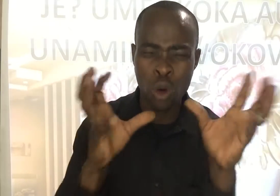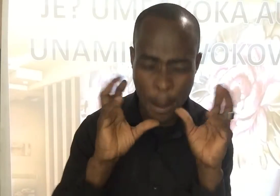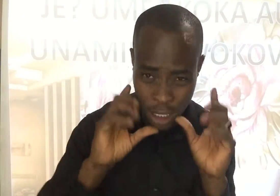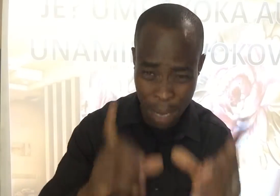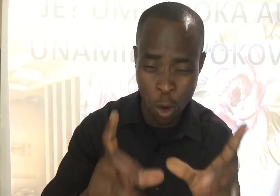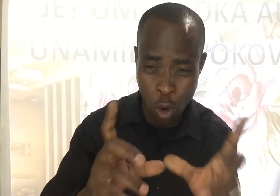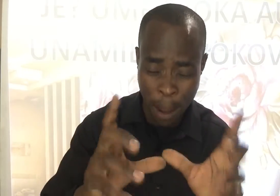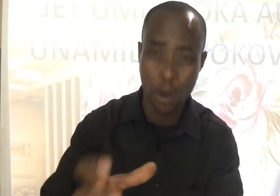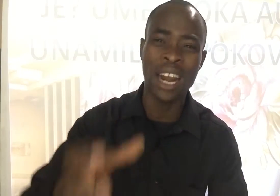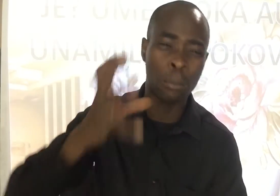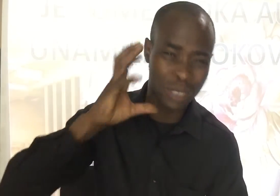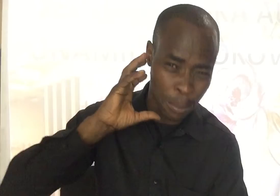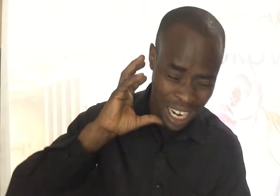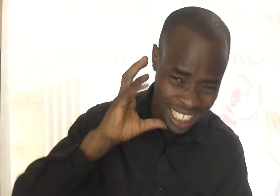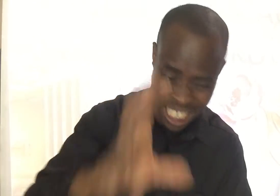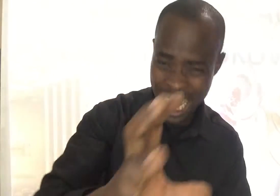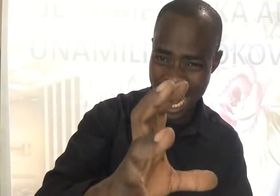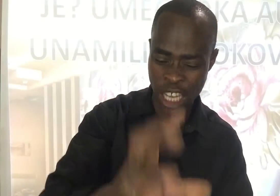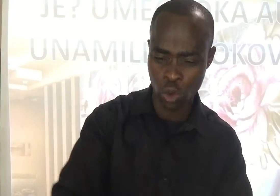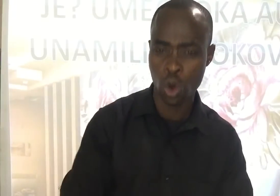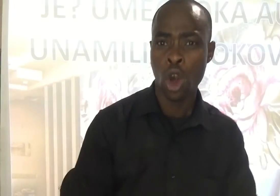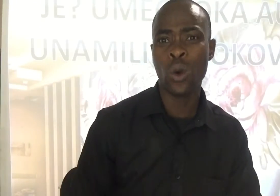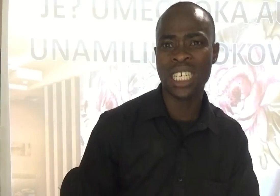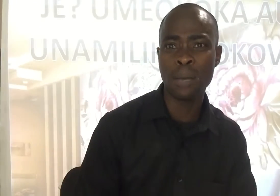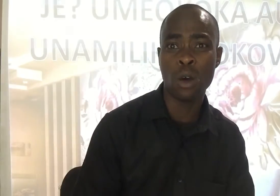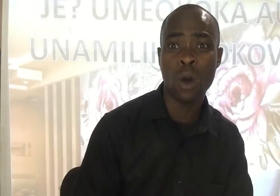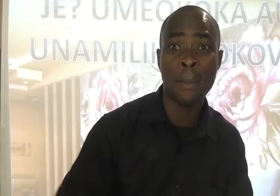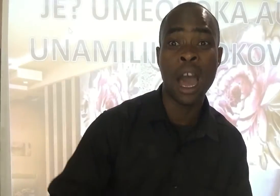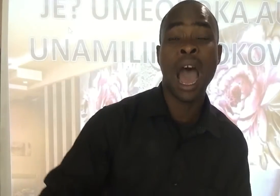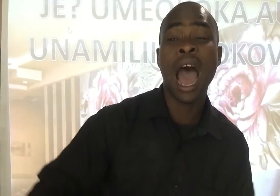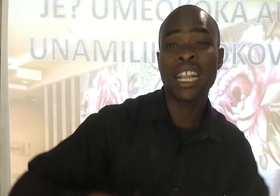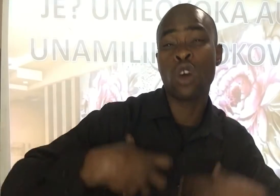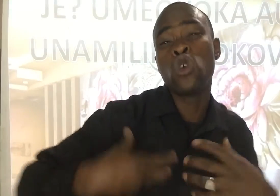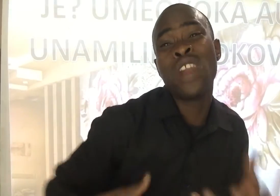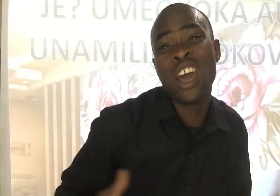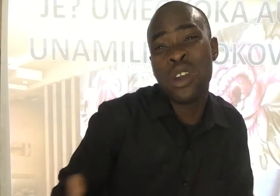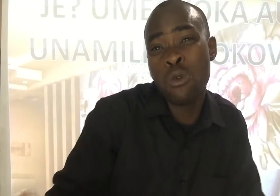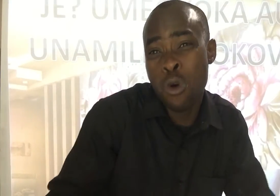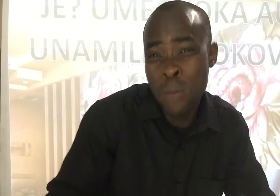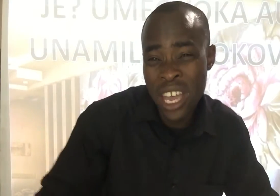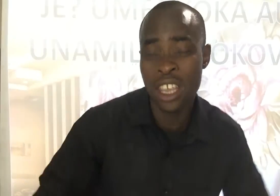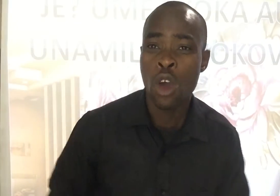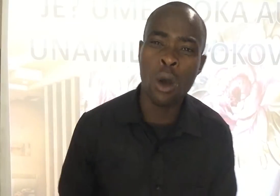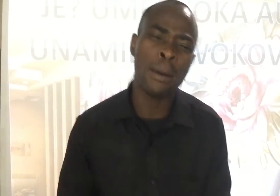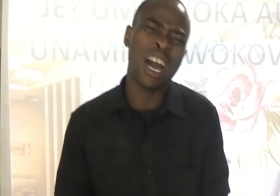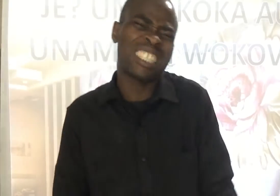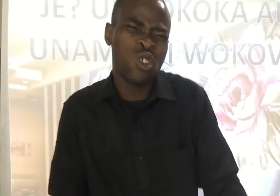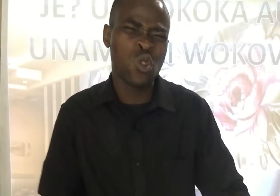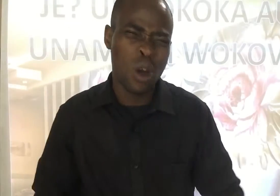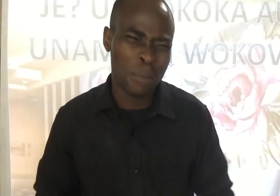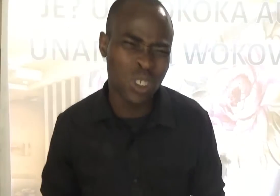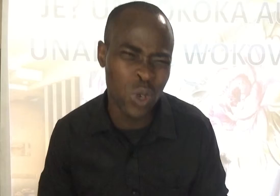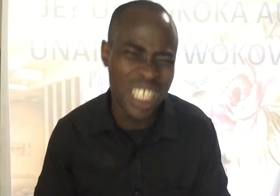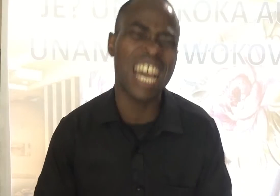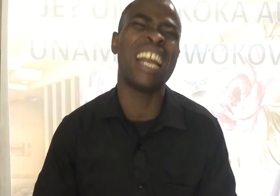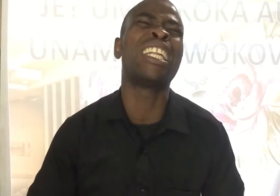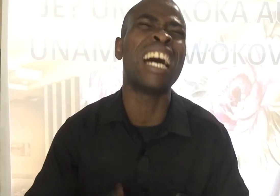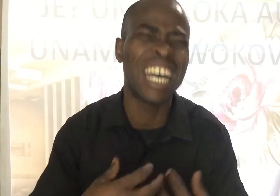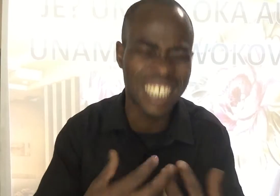unapoona na mutamuka jina la yesu Unasema kwamba hata huyu leo ni muhubiri Kwamba hata huyu kwamba sikuizi Anahatangaza